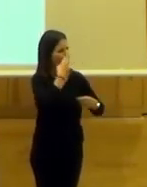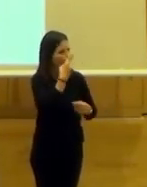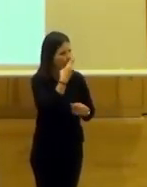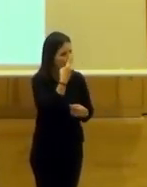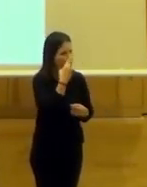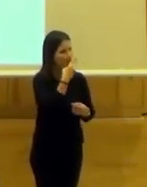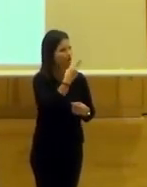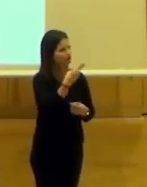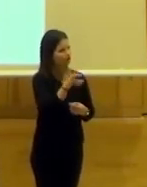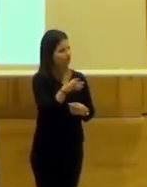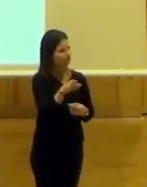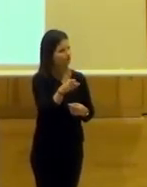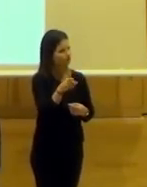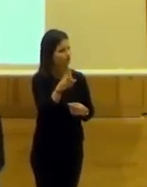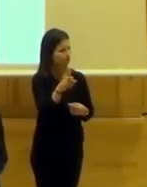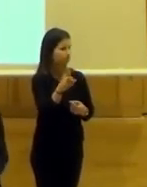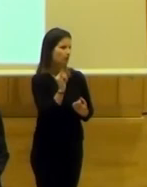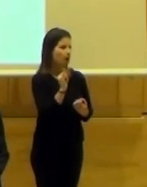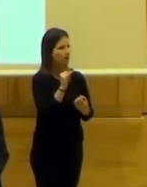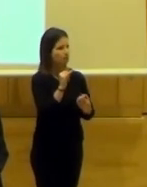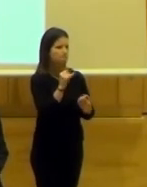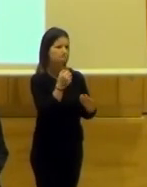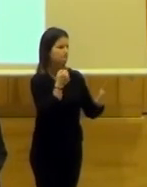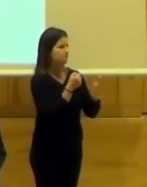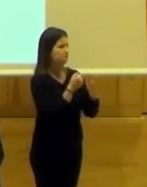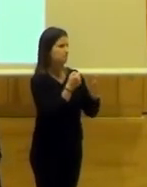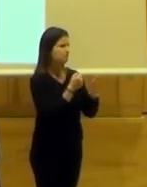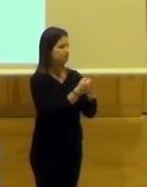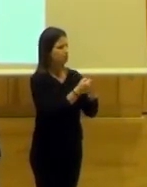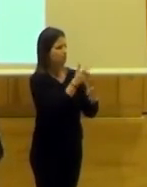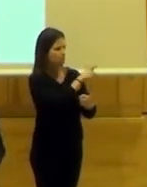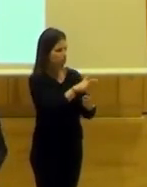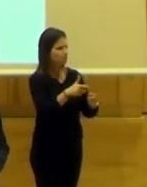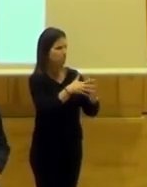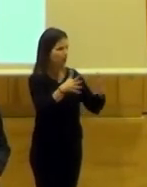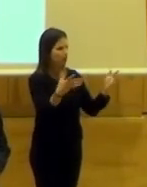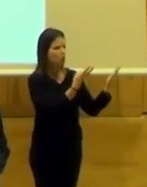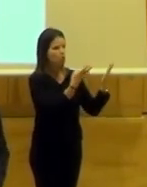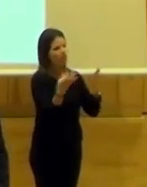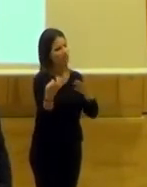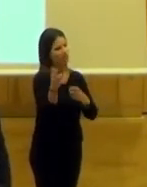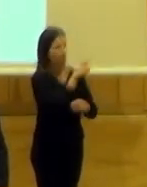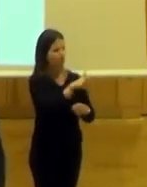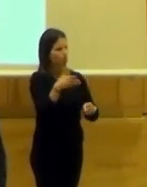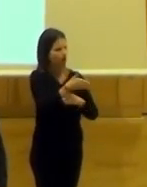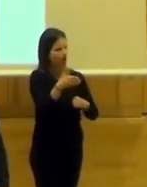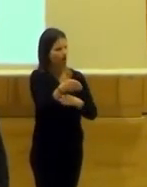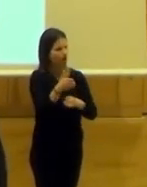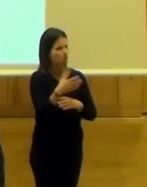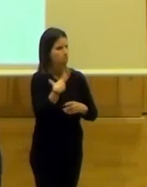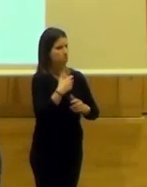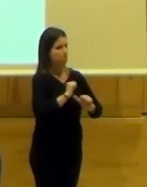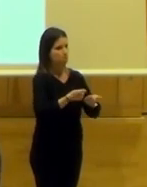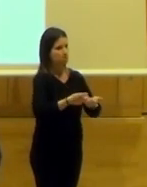de cruz y optí, y en el que, en un foro muy amplio, más amplio de la Universidad de Granada, con 200 espectadores, y como hemos empezado a